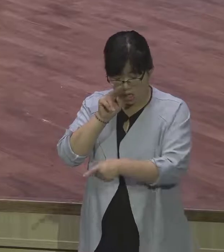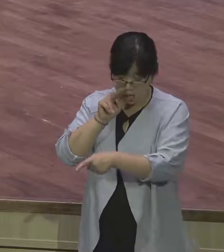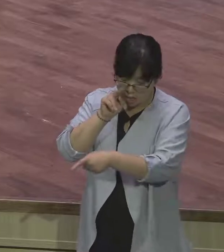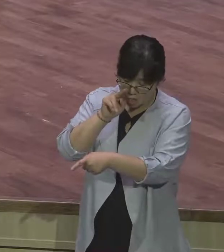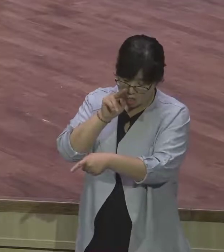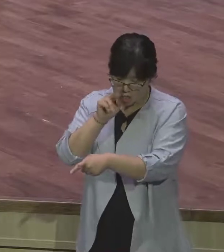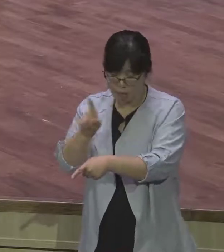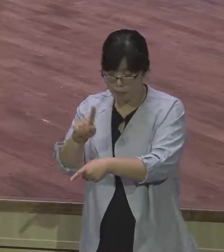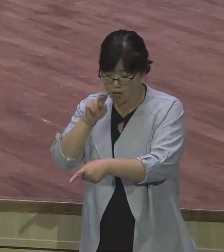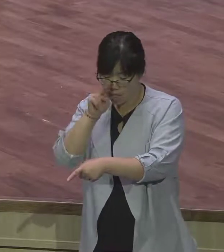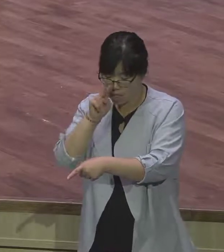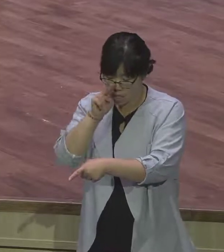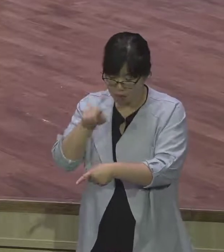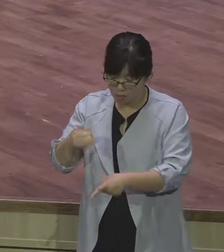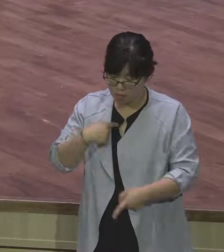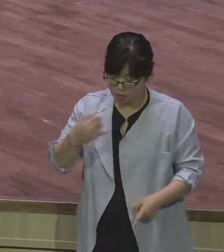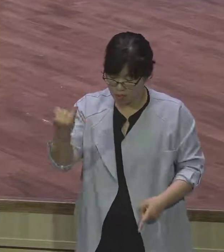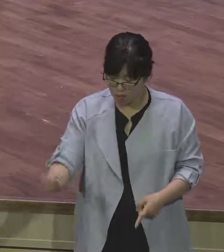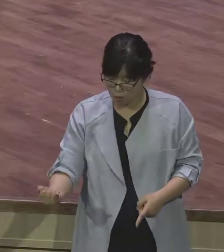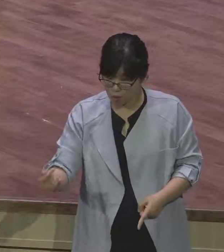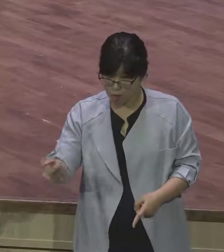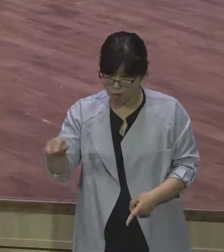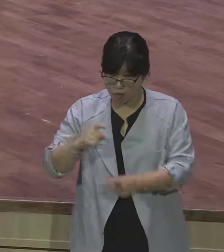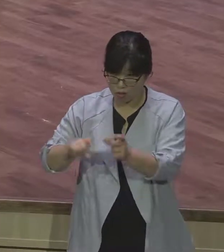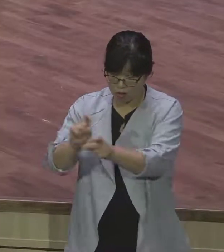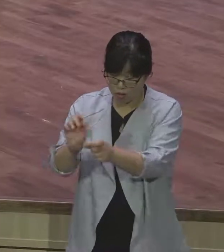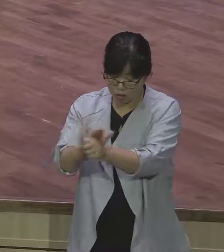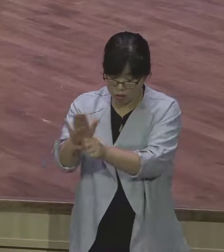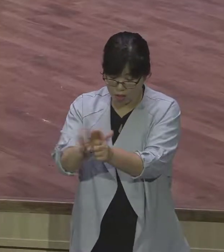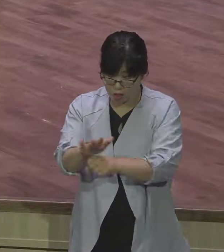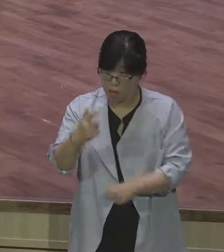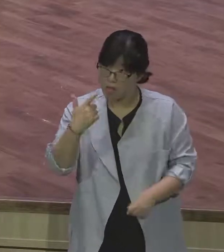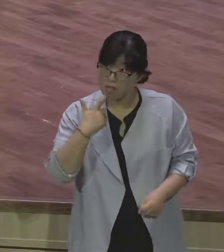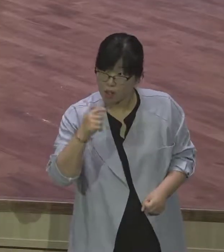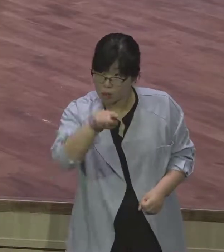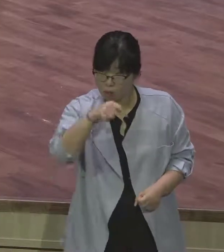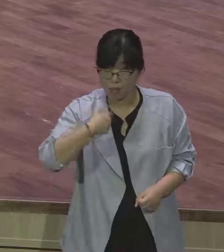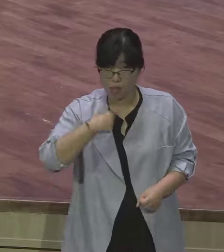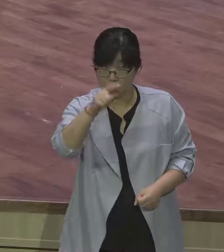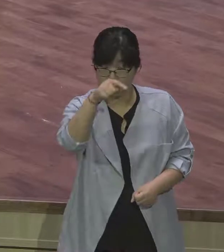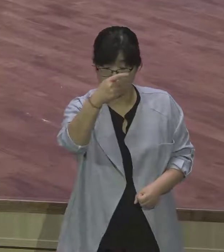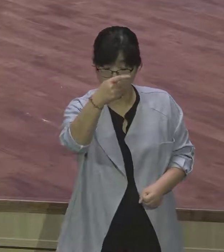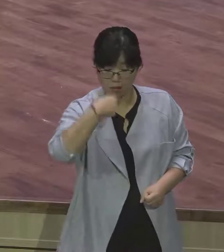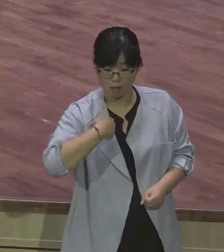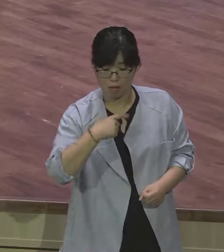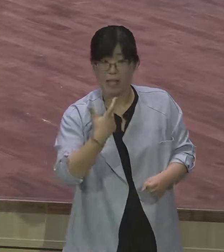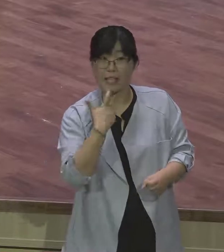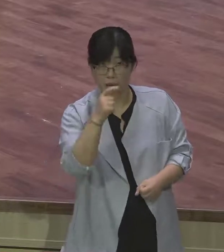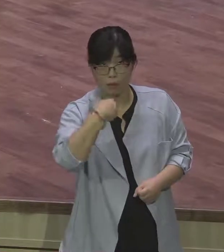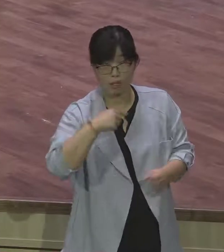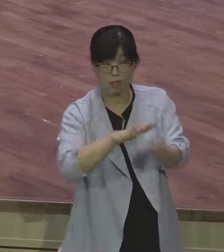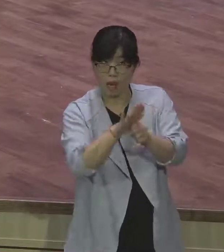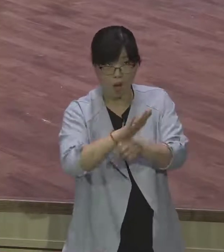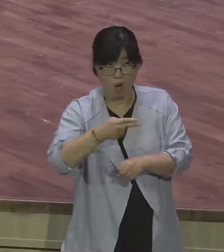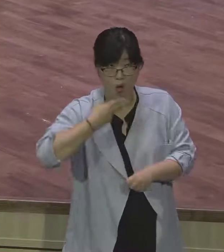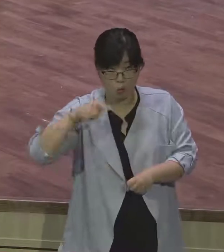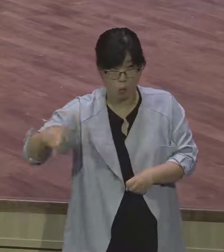바람 잘 날이 없어요. 또 이 갈등이 레아와 이 라엘의 갈등이 얼마나